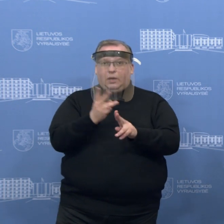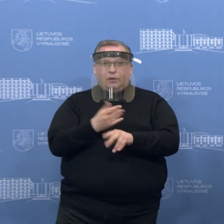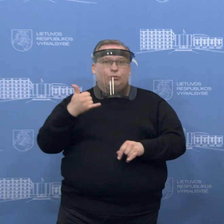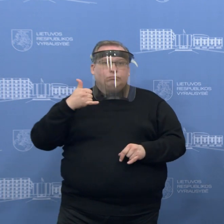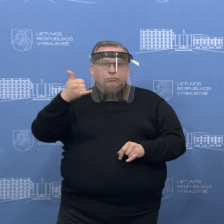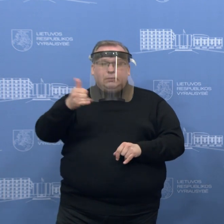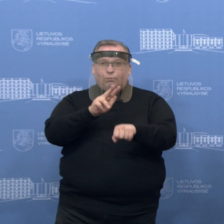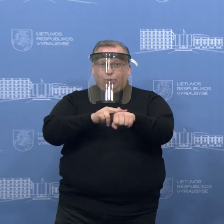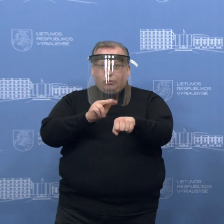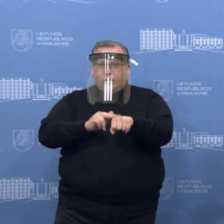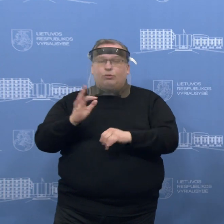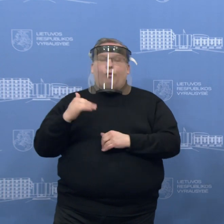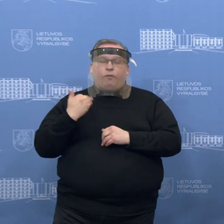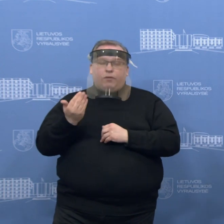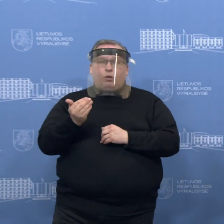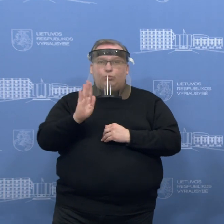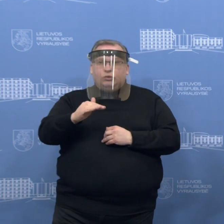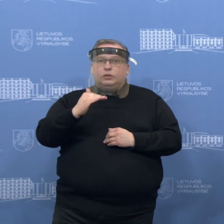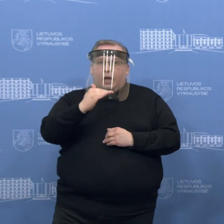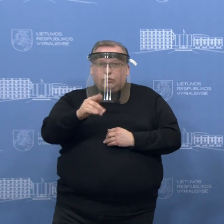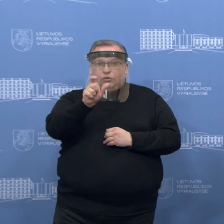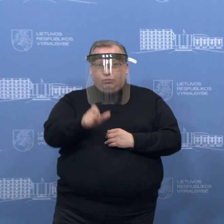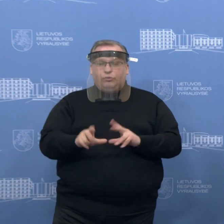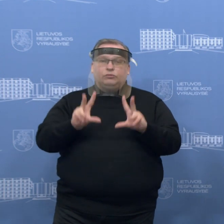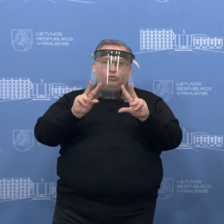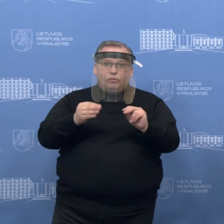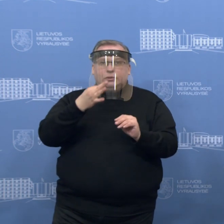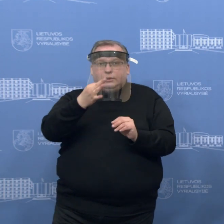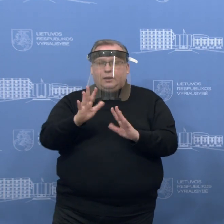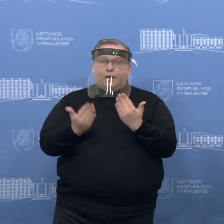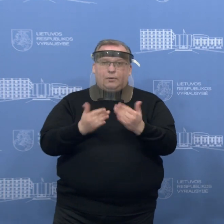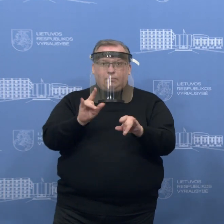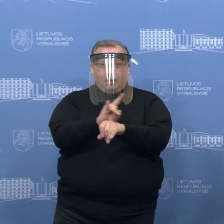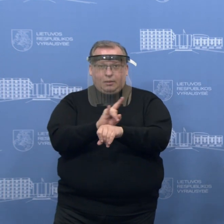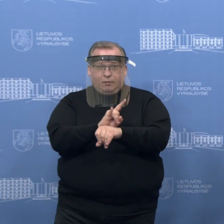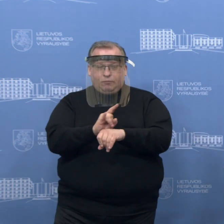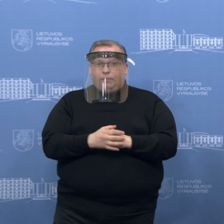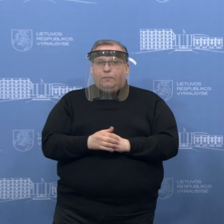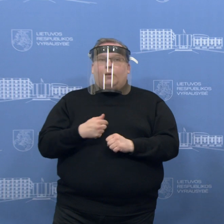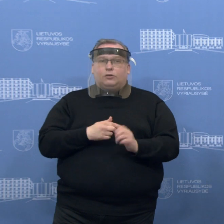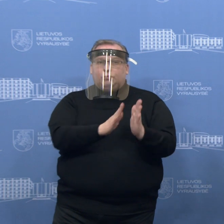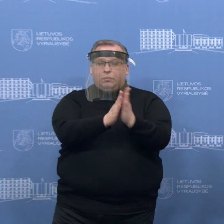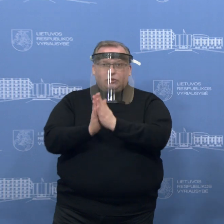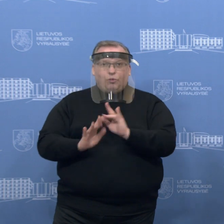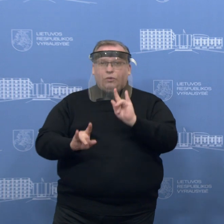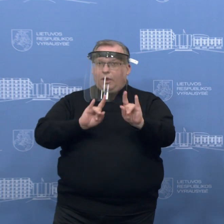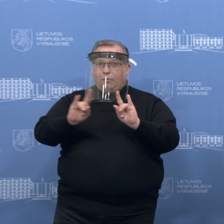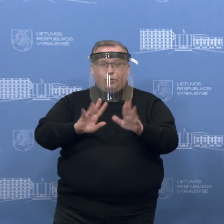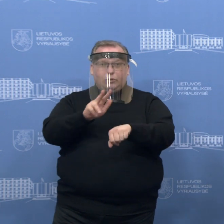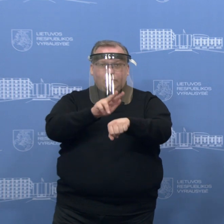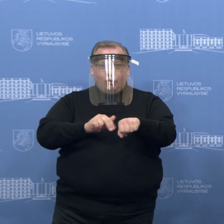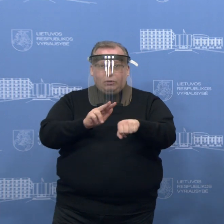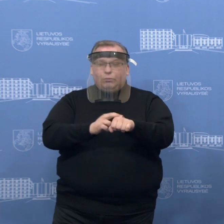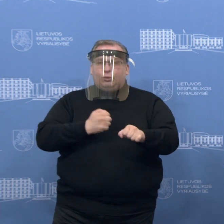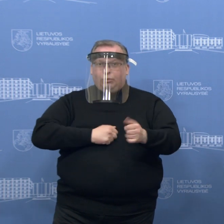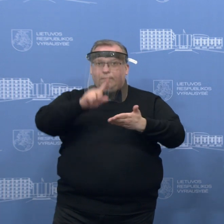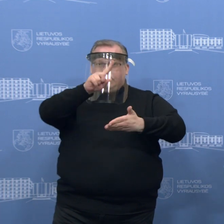policiją, o po to jau paaiškės, ar žmonės sakė tiesą ar netiesą, tai aš tikrai siūlau nejokauti, neapgaudinėti pareigūnų. Turėkim